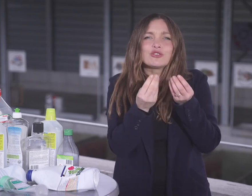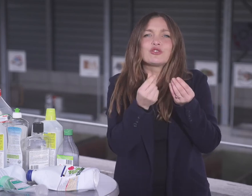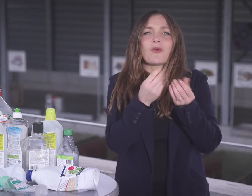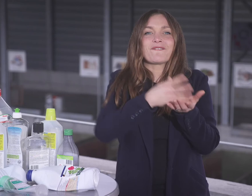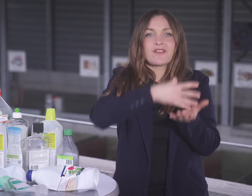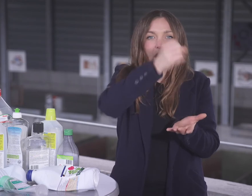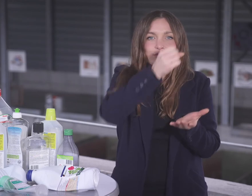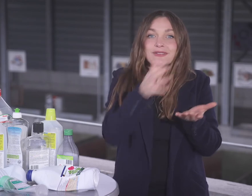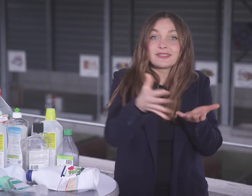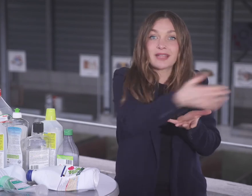nicht Kunststoff bzw.